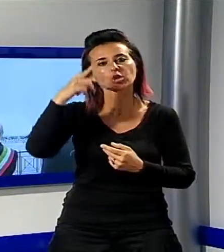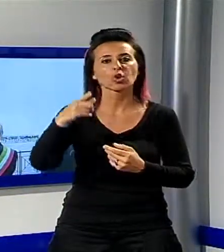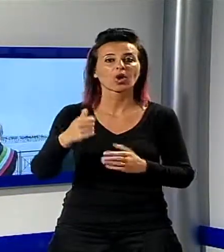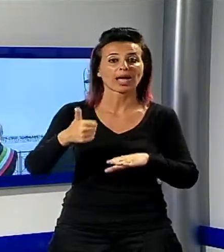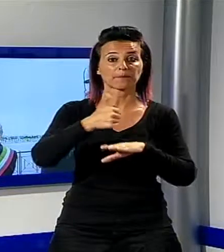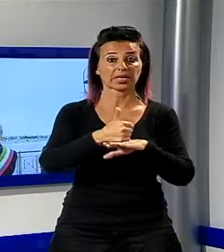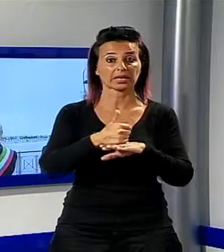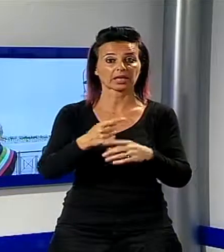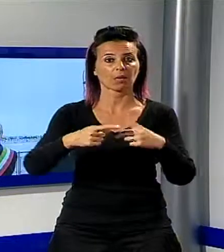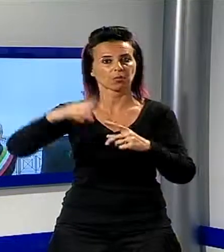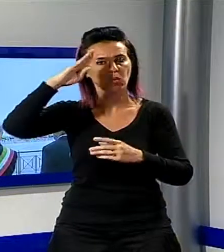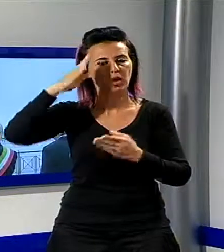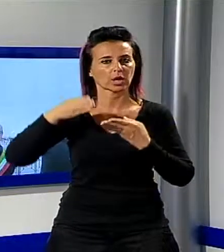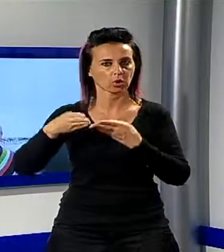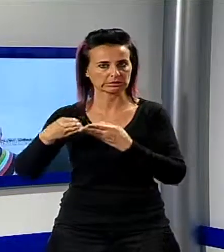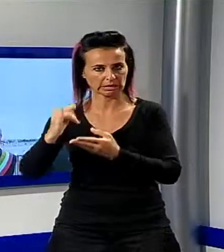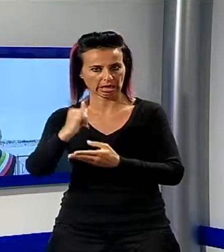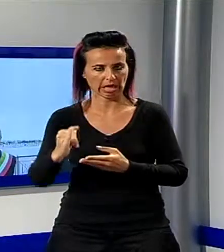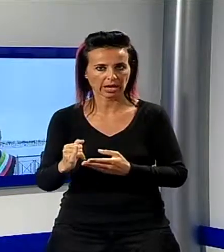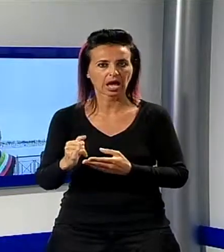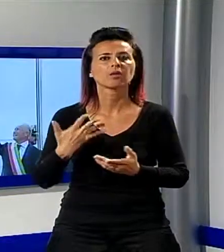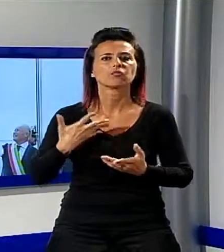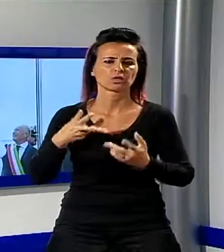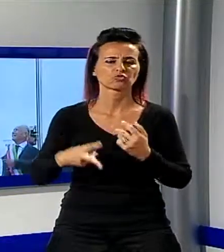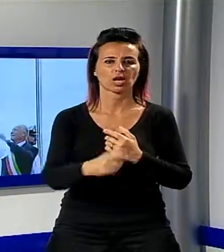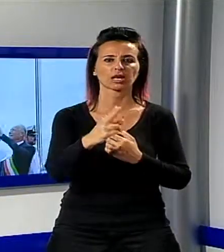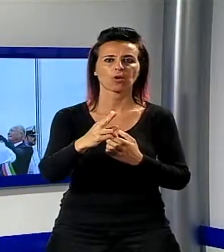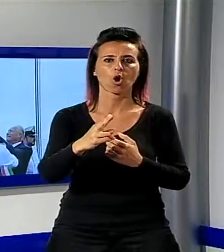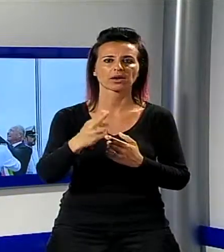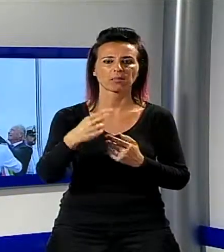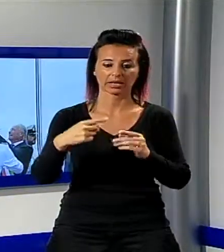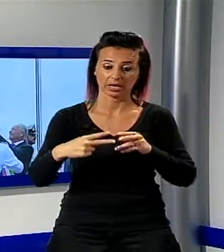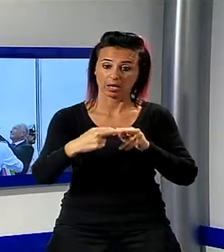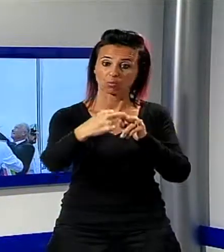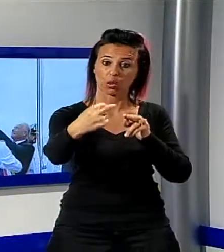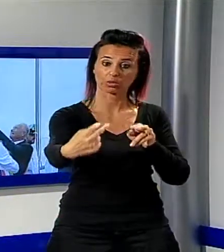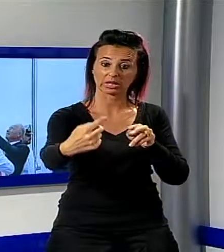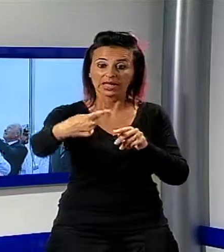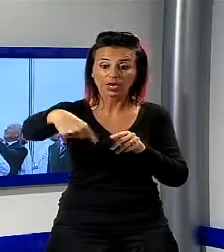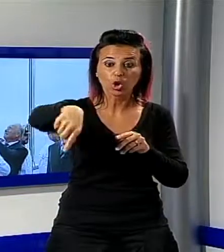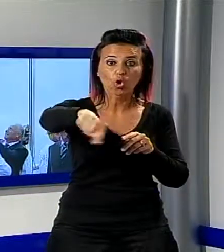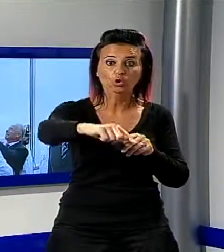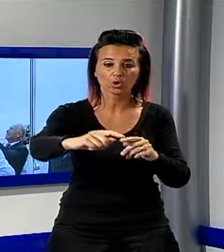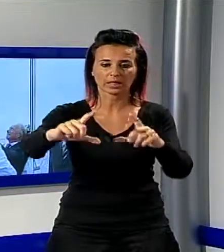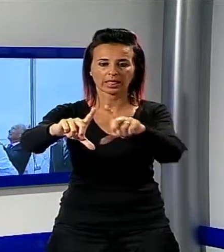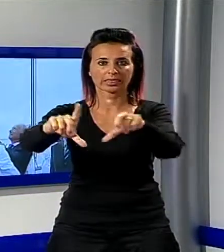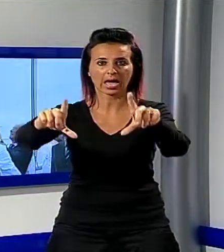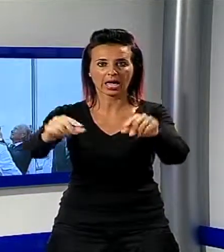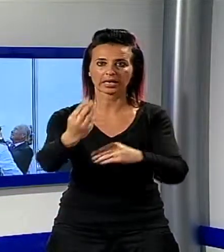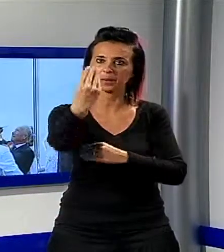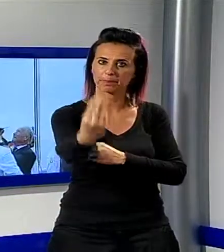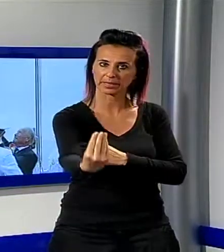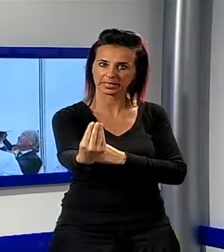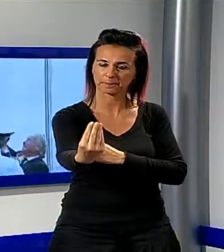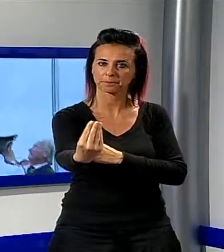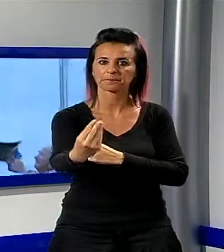Tonfano. Con una cerimonia molto partecipata è stata scoperta la targa posta alla rotonda in cima al Pontile dal Sindaco Domenico Lombardi